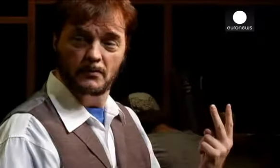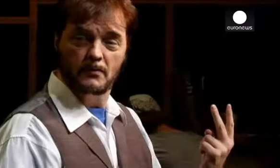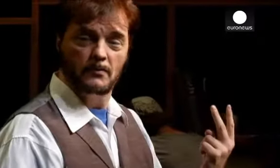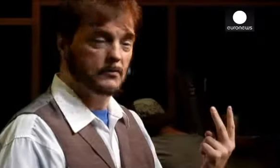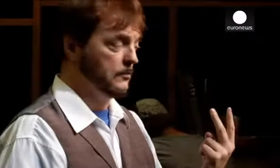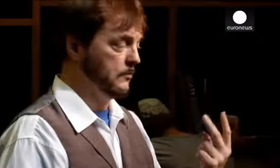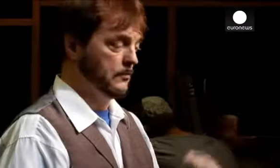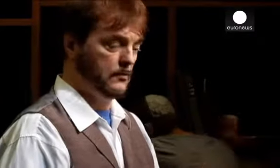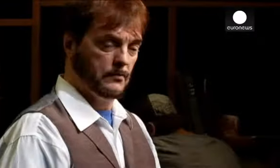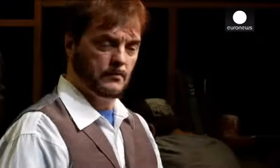surdos.